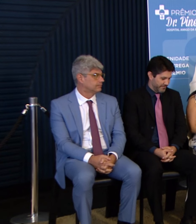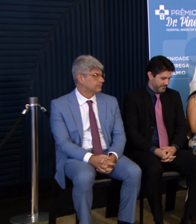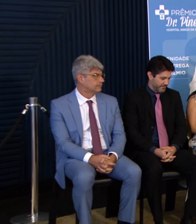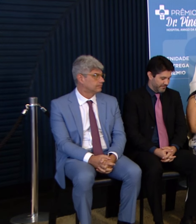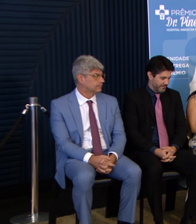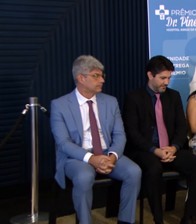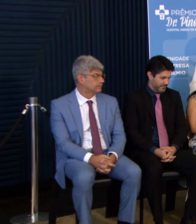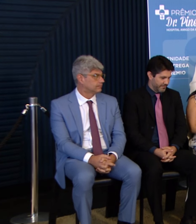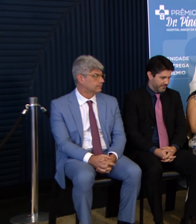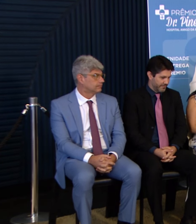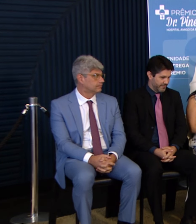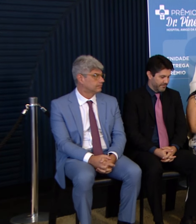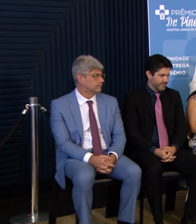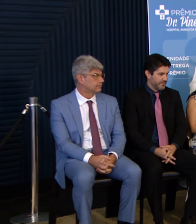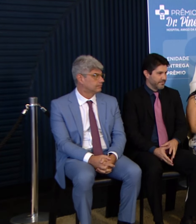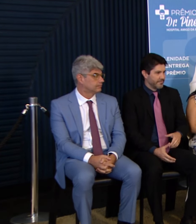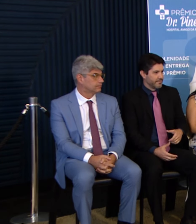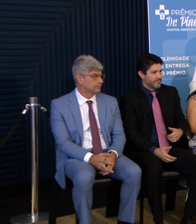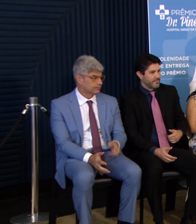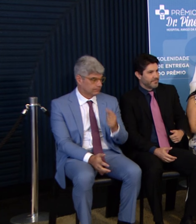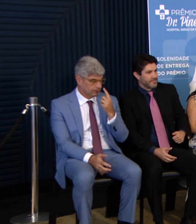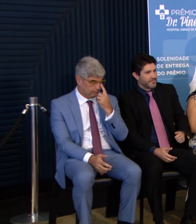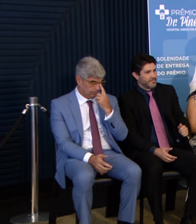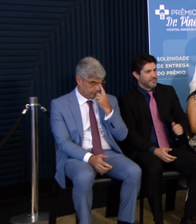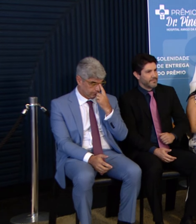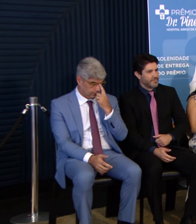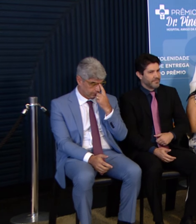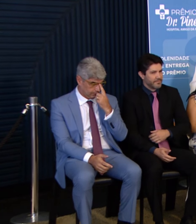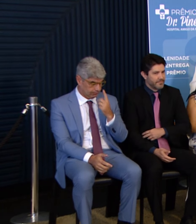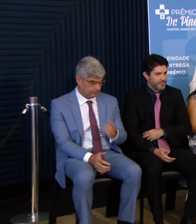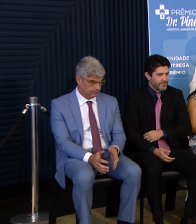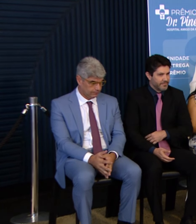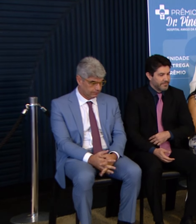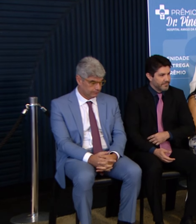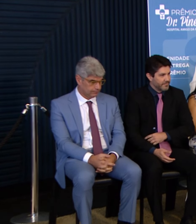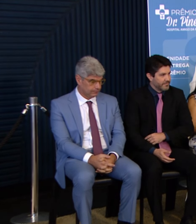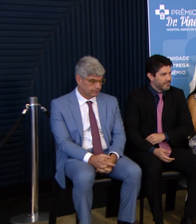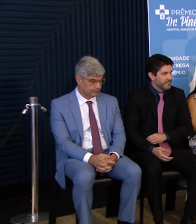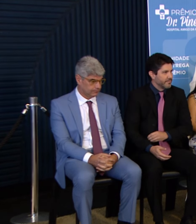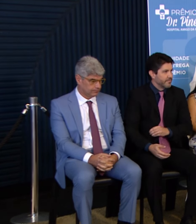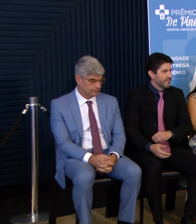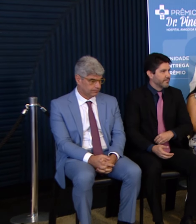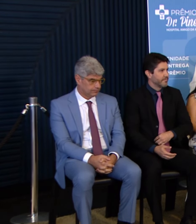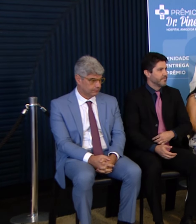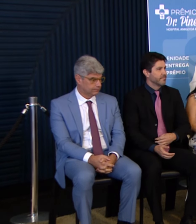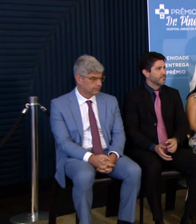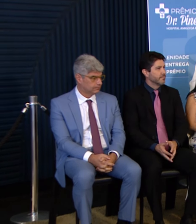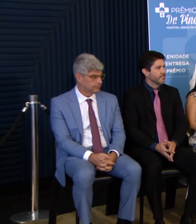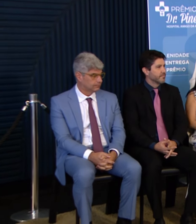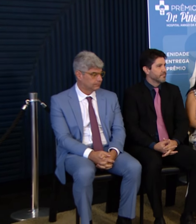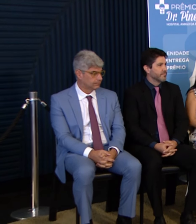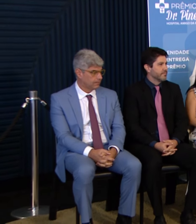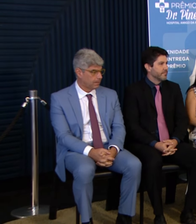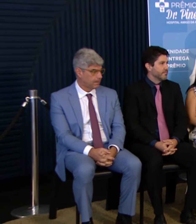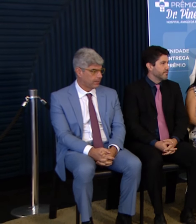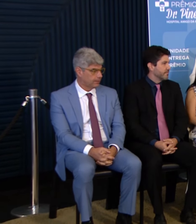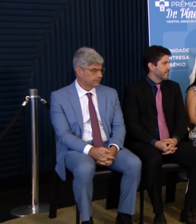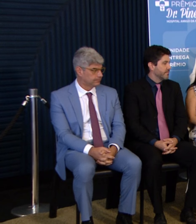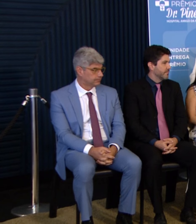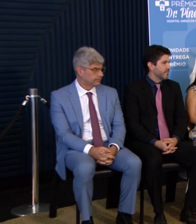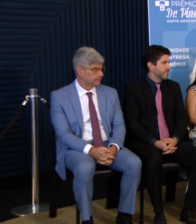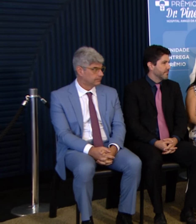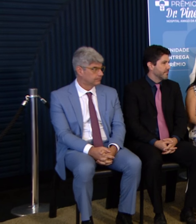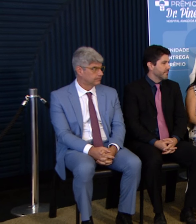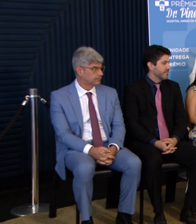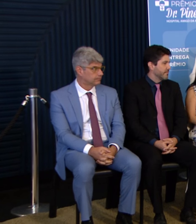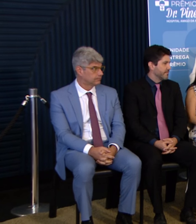Representando o Hospital Sofia Feldman, de Belo Horizonte, Minas Gerais, indicado pelo deputado Pedro Ayrara, a senhora